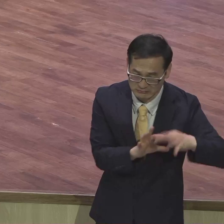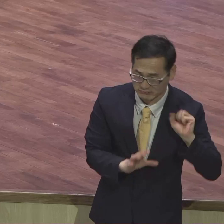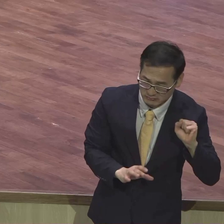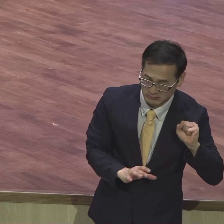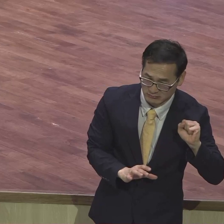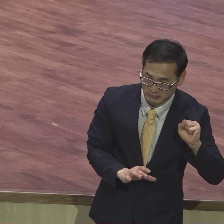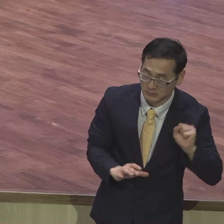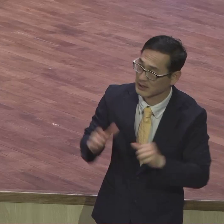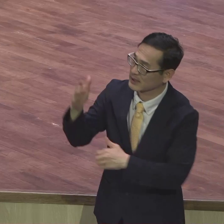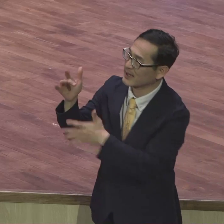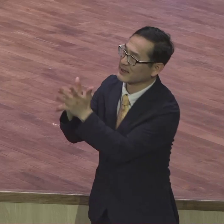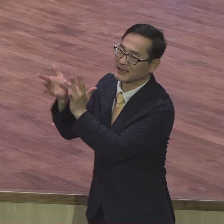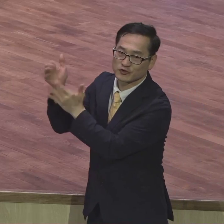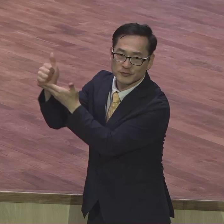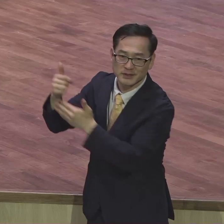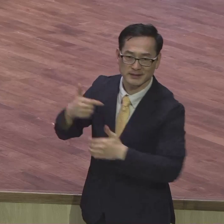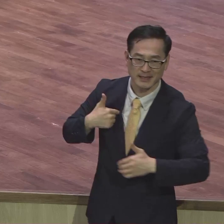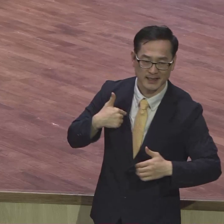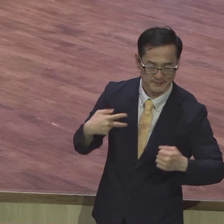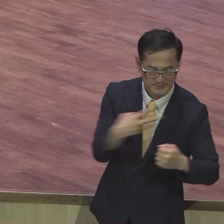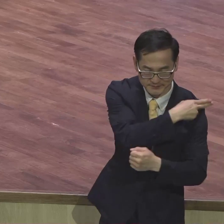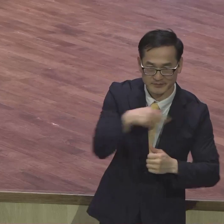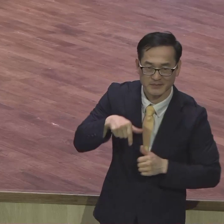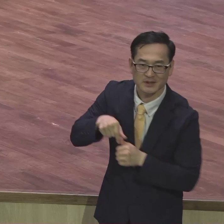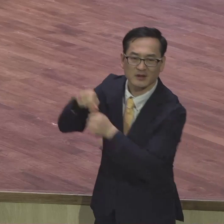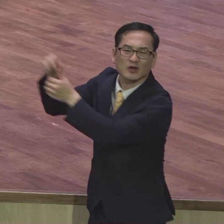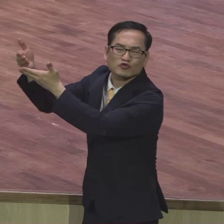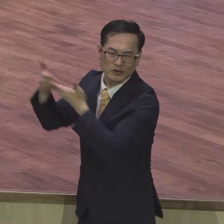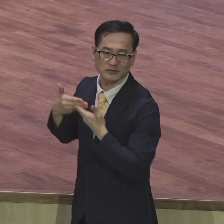또다시 속는 삶을 살아서 이제는 안 된다는 거예요